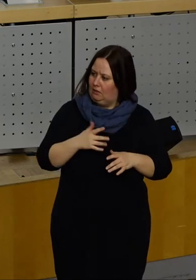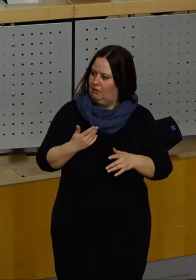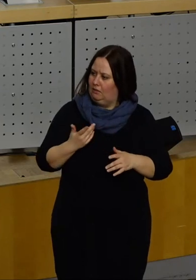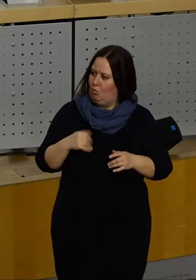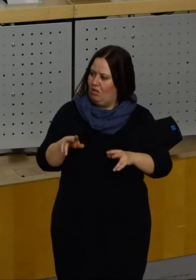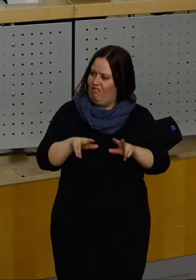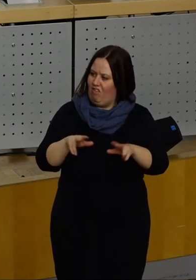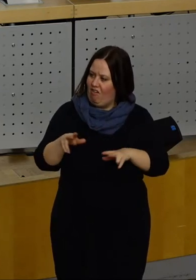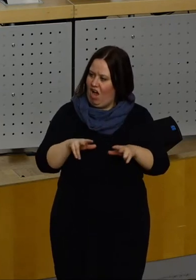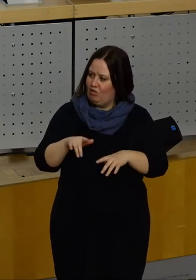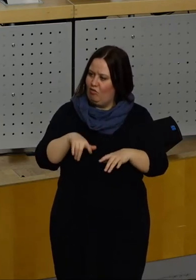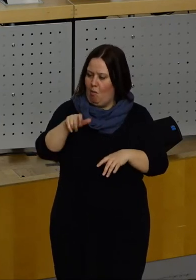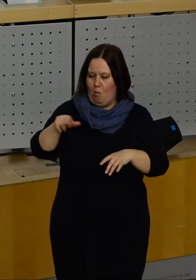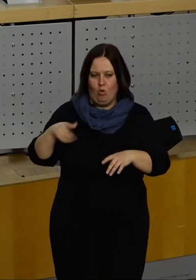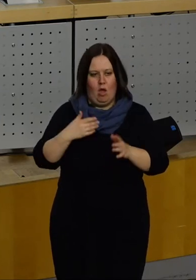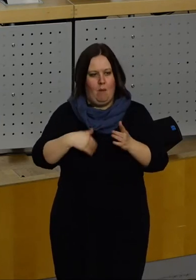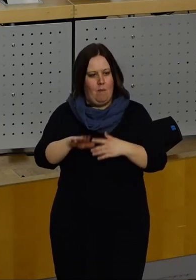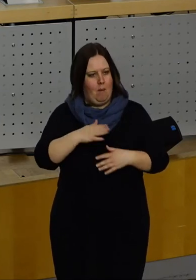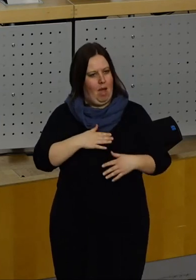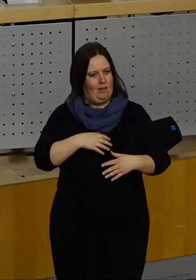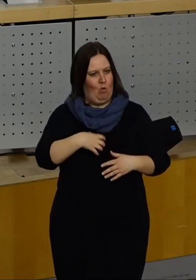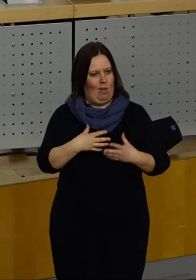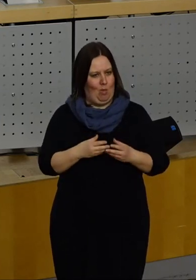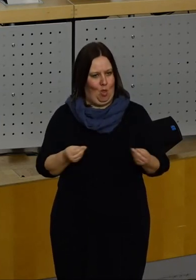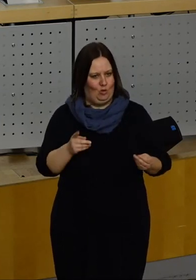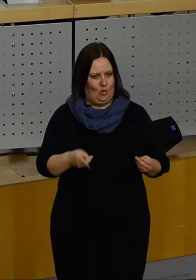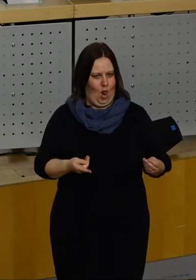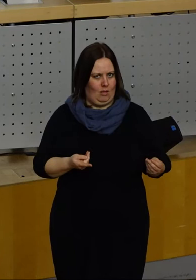die Verwaltung, vom Bürger aus gesehen, soll meine Probleme lösen.